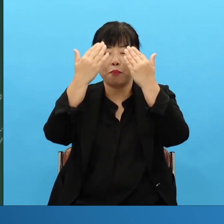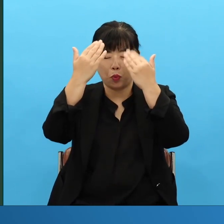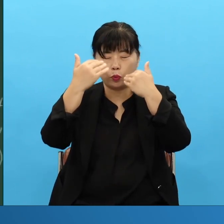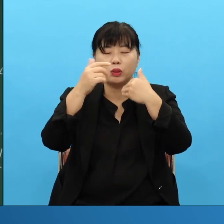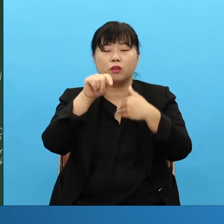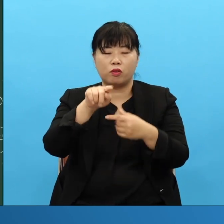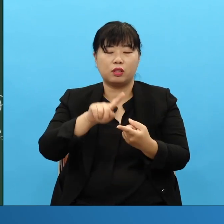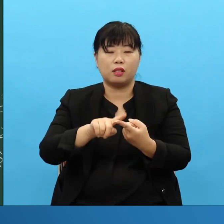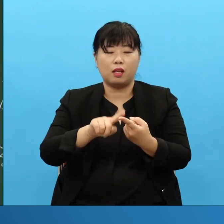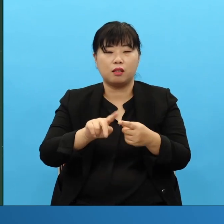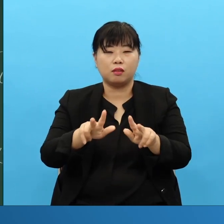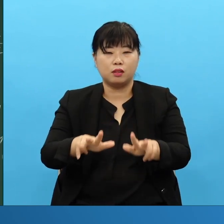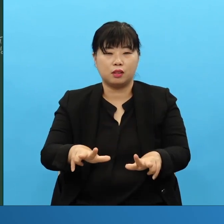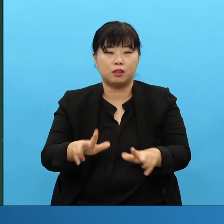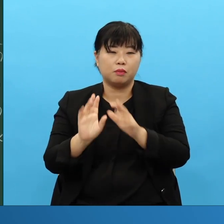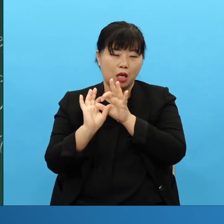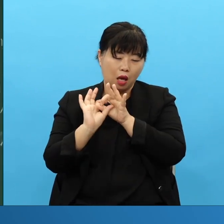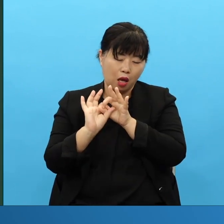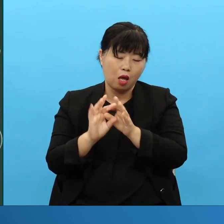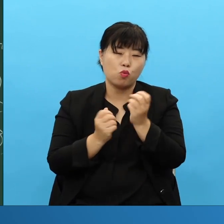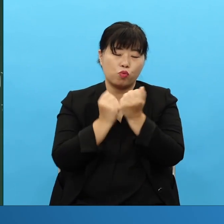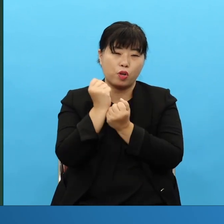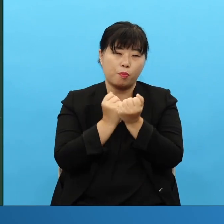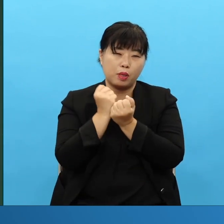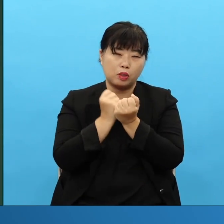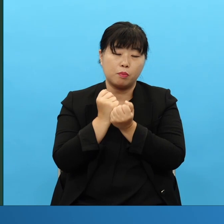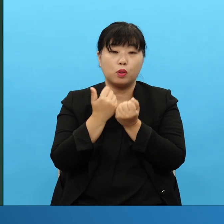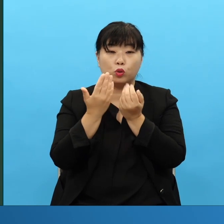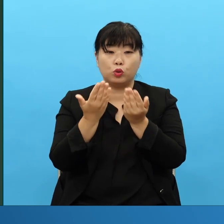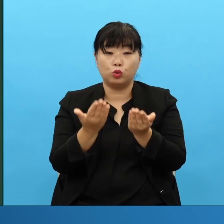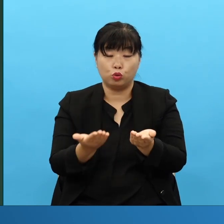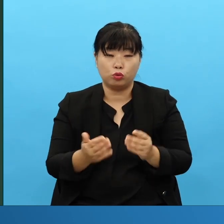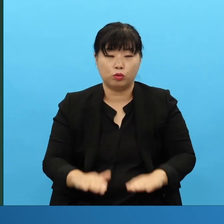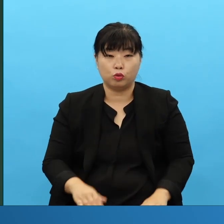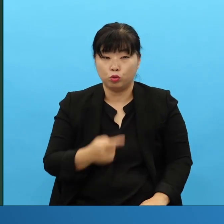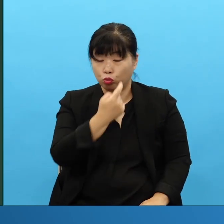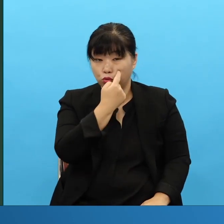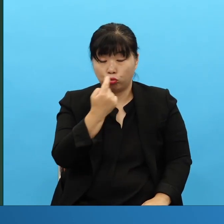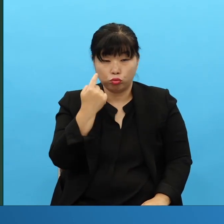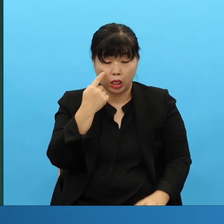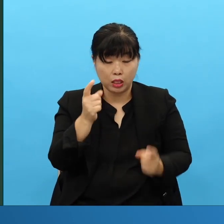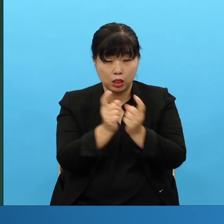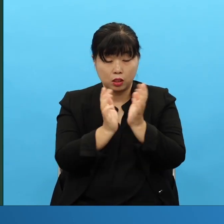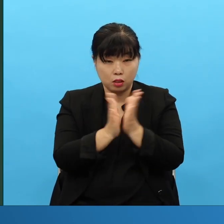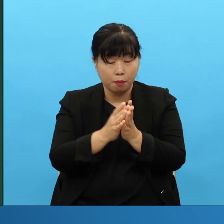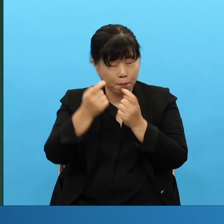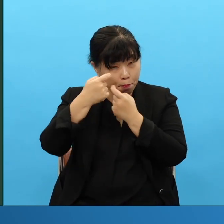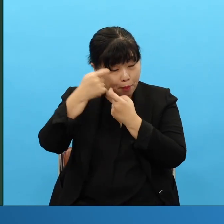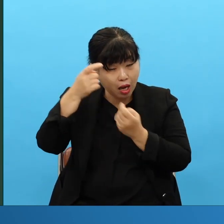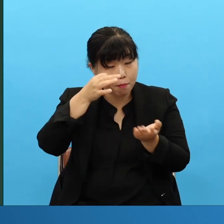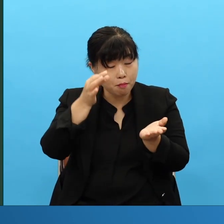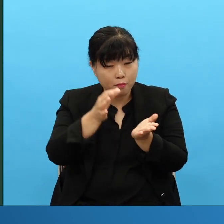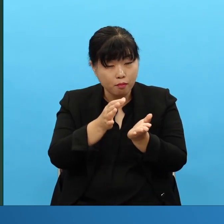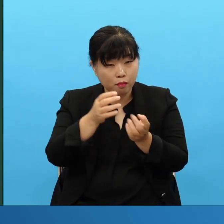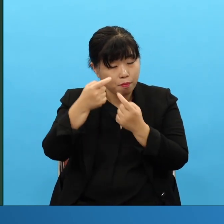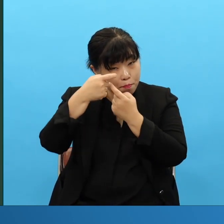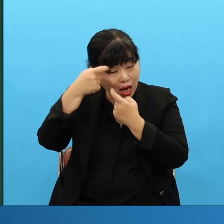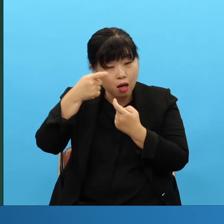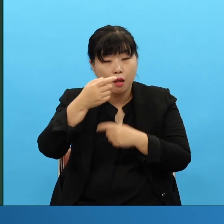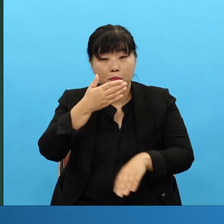이러니까 참 놓치는 거죠 눈에 보면 쉬울 건데 그런데 눈에 안 보이는 걸 다른 사람은 못 보는